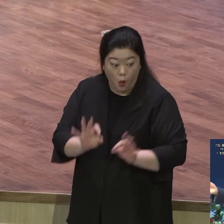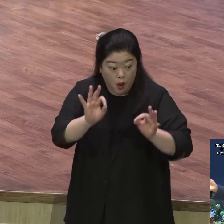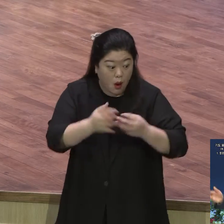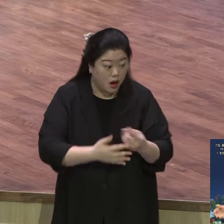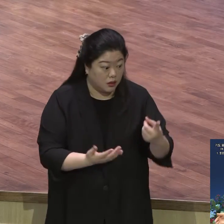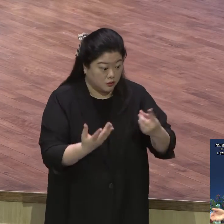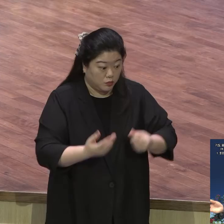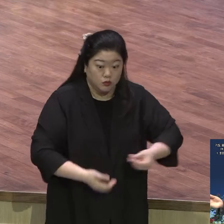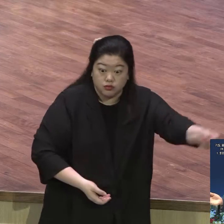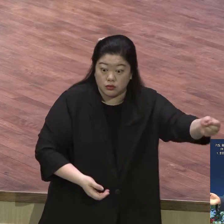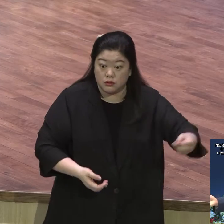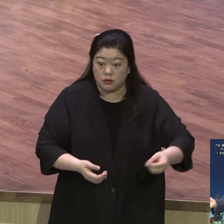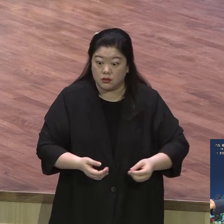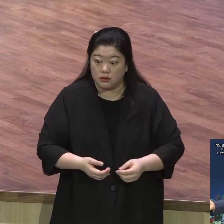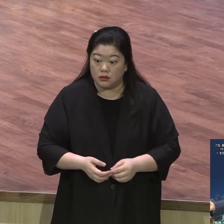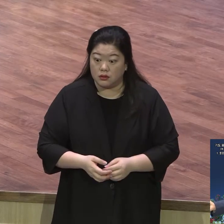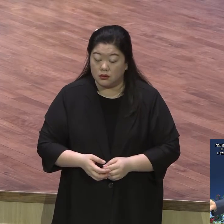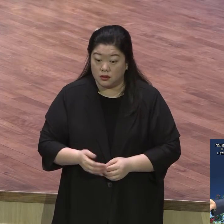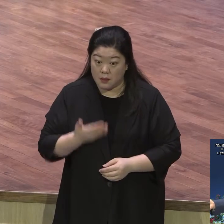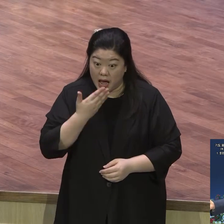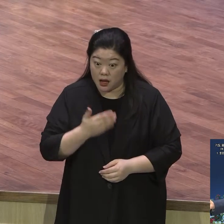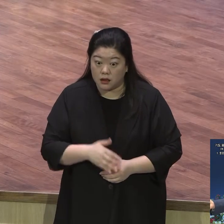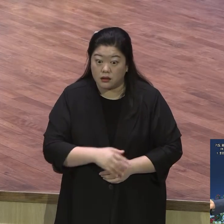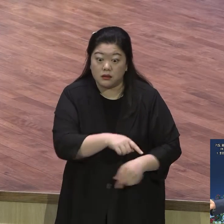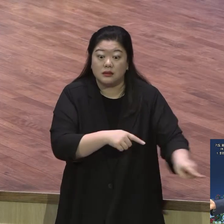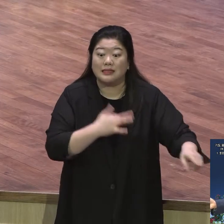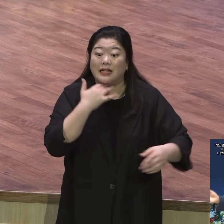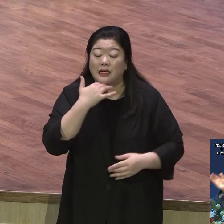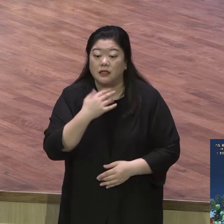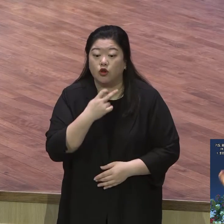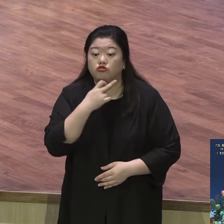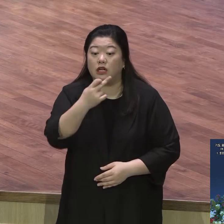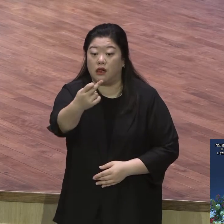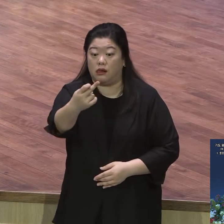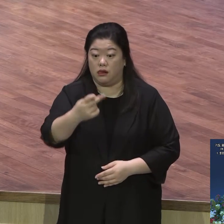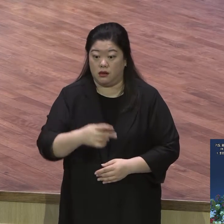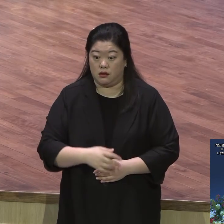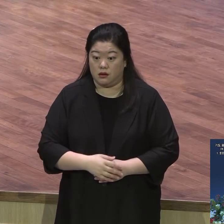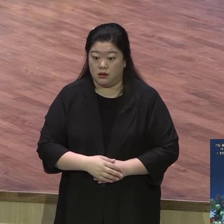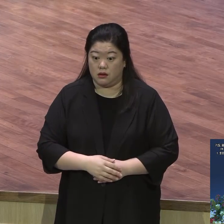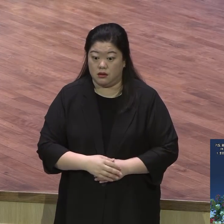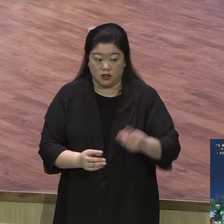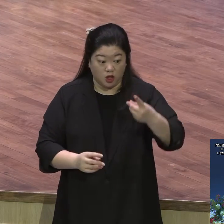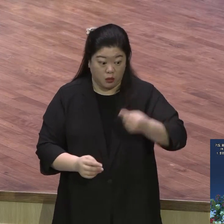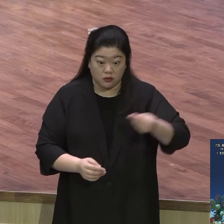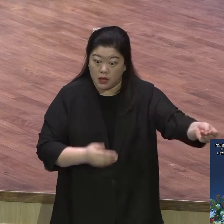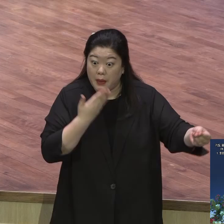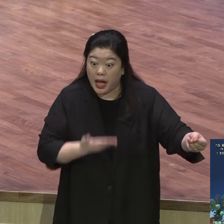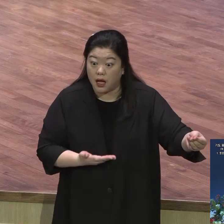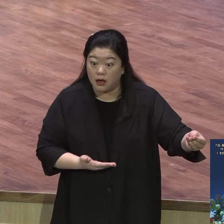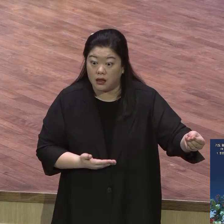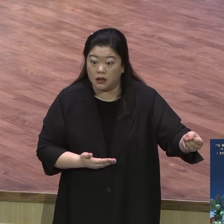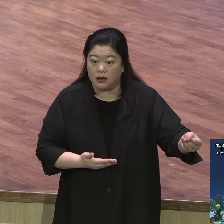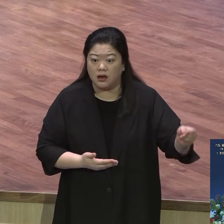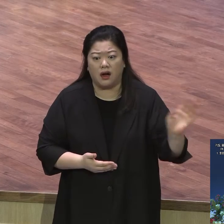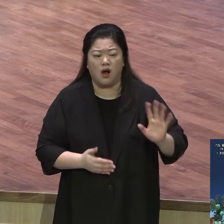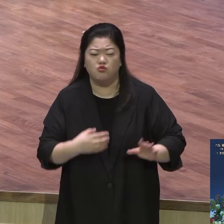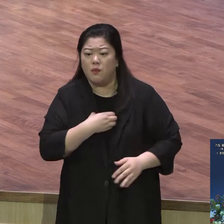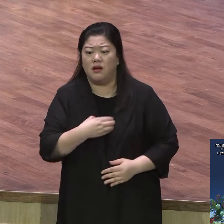주죠 아니 1억 가지고 초등학생 감당하겠어요 당장 죽든지 그거는 뺏기든지 할 거 아니에요 위험하단 말이에요 위험해